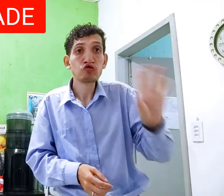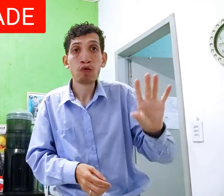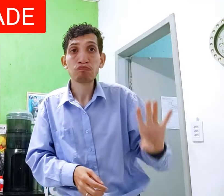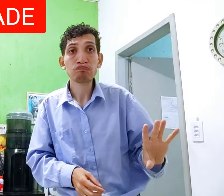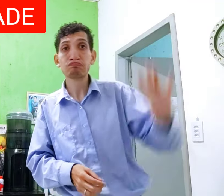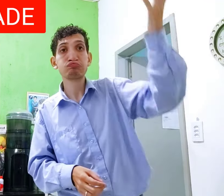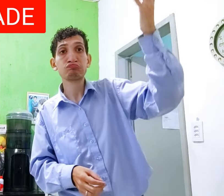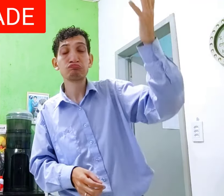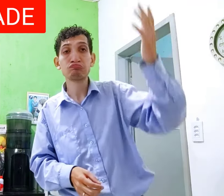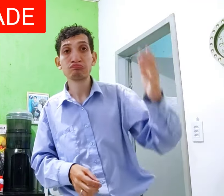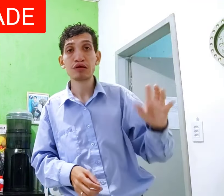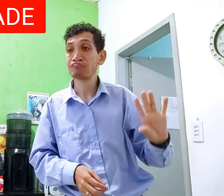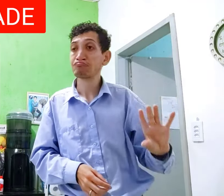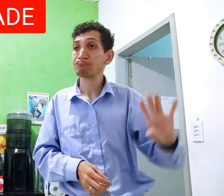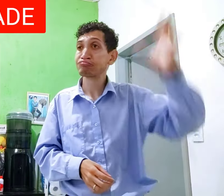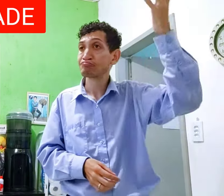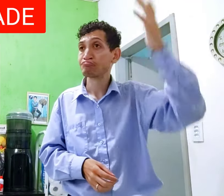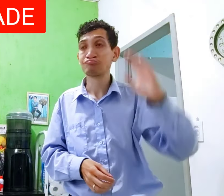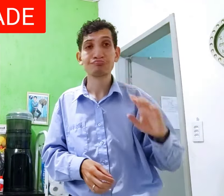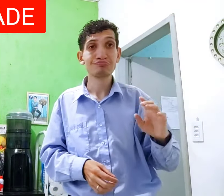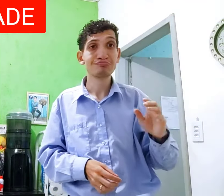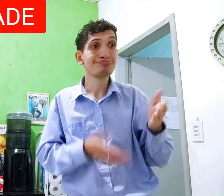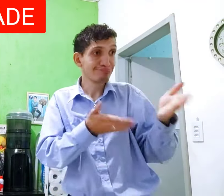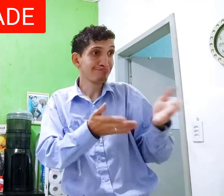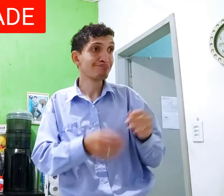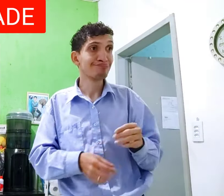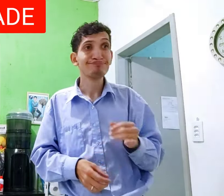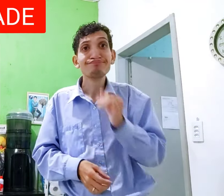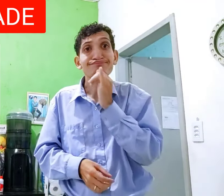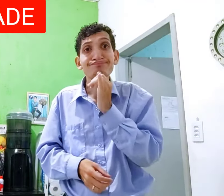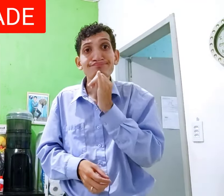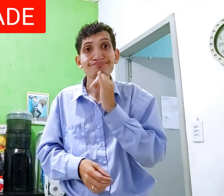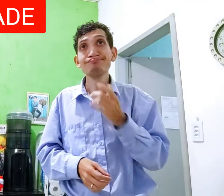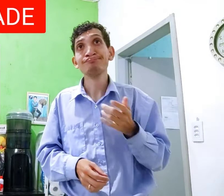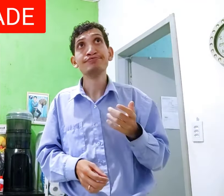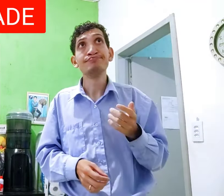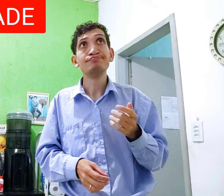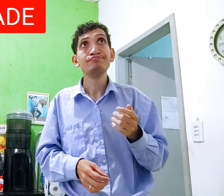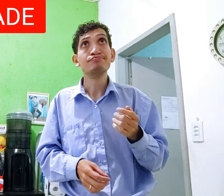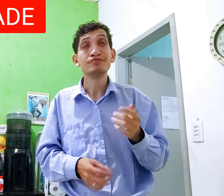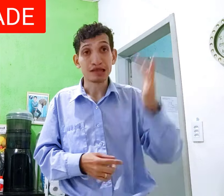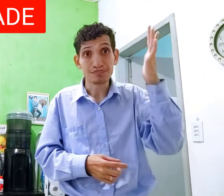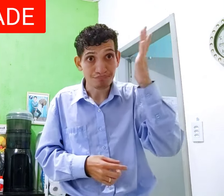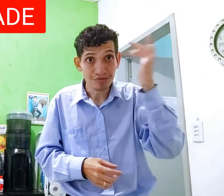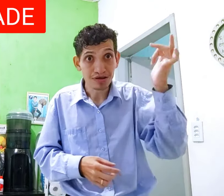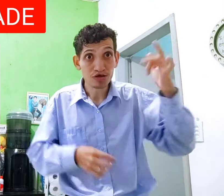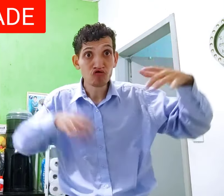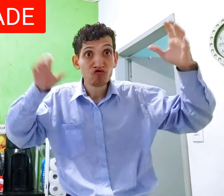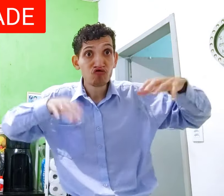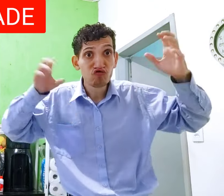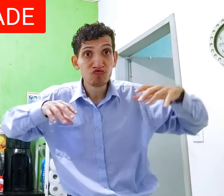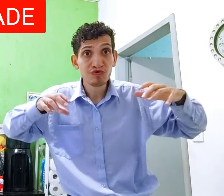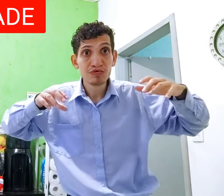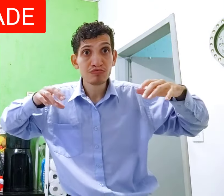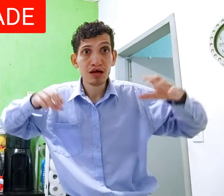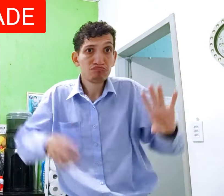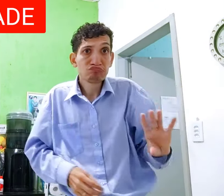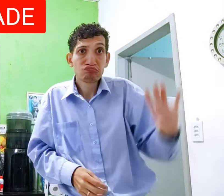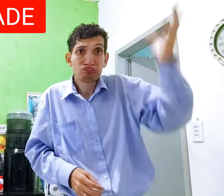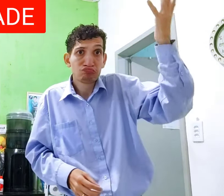Controla Só acontece AUSA-LIDADE Por exemplo Amanhã vai subir